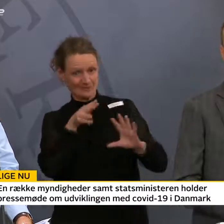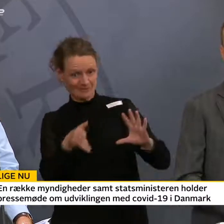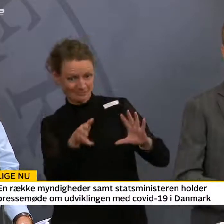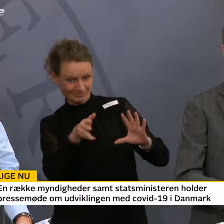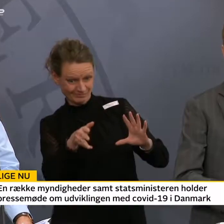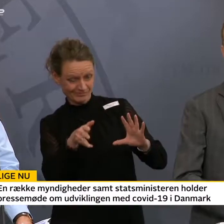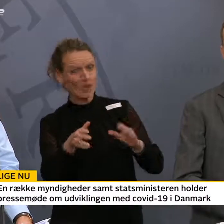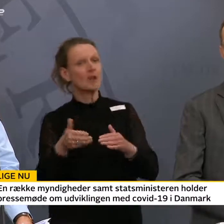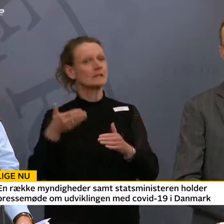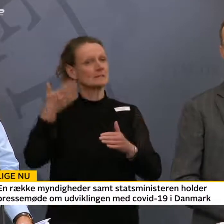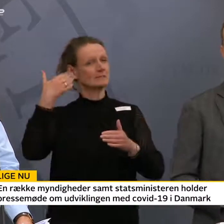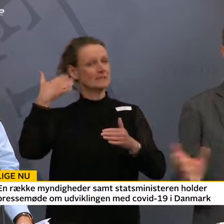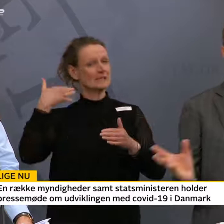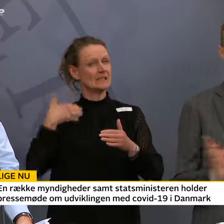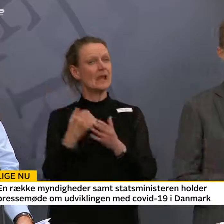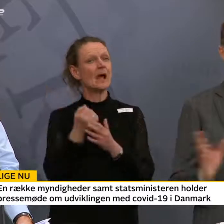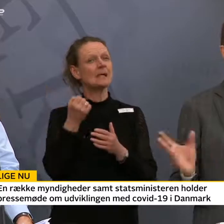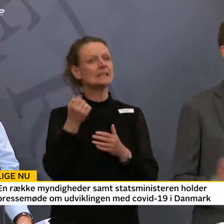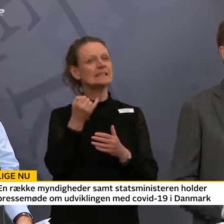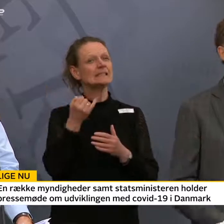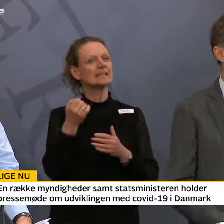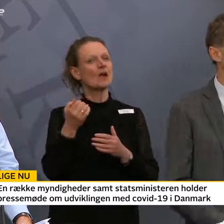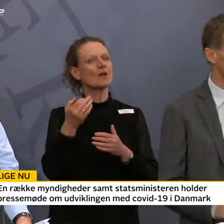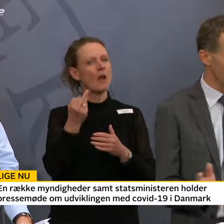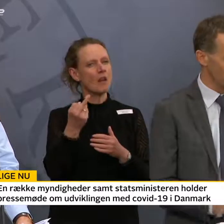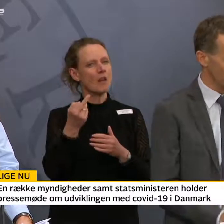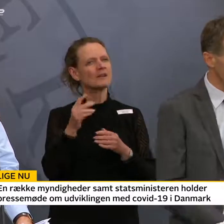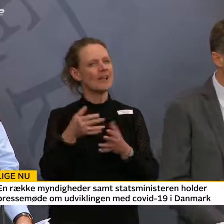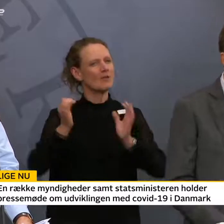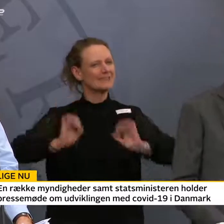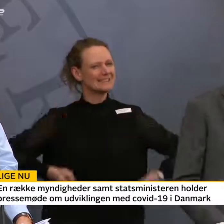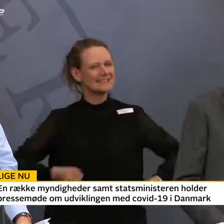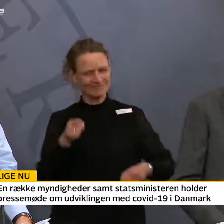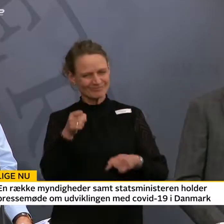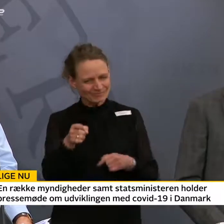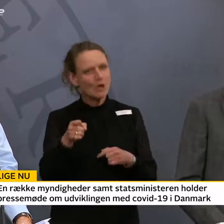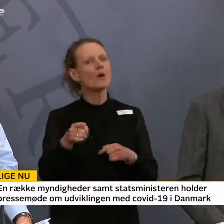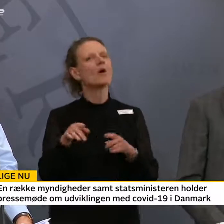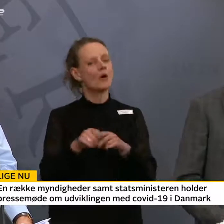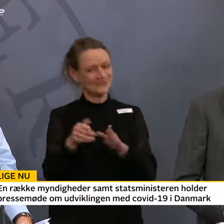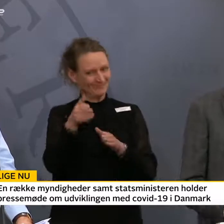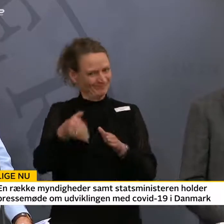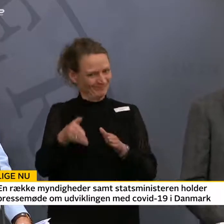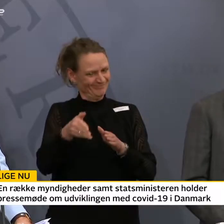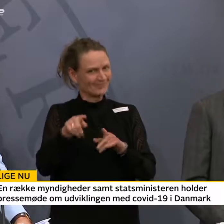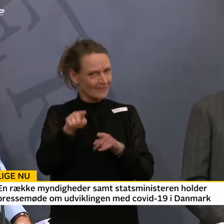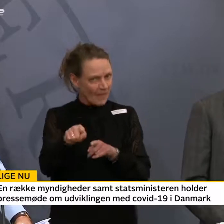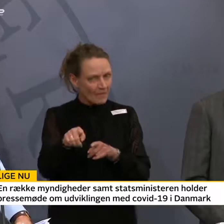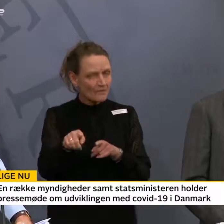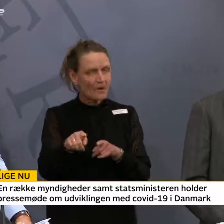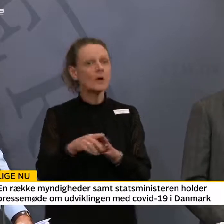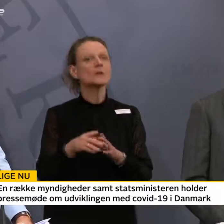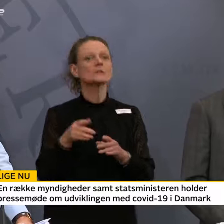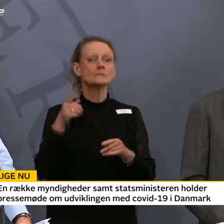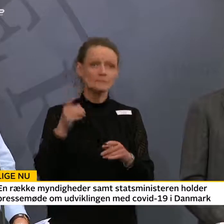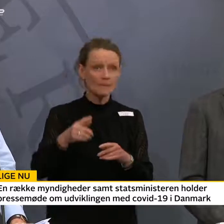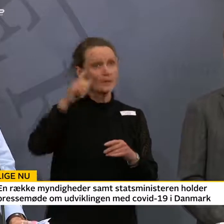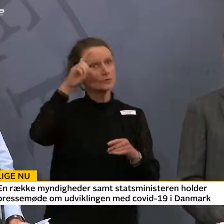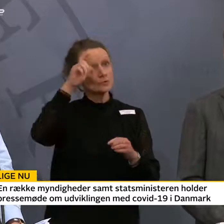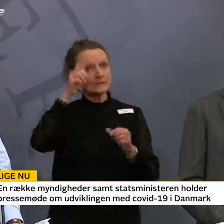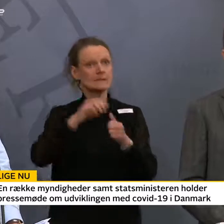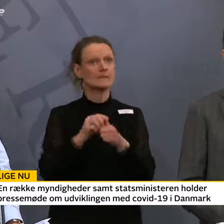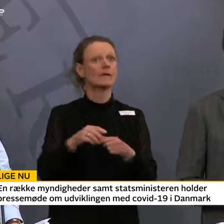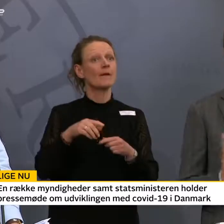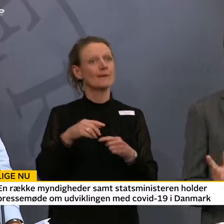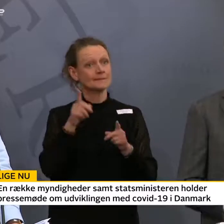i særlig kategori, og man kan stå på ski ind over grænsen, så nu ser vi også smitte derfra. Og så tager vi Tyrkiet, Thailand og Ægypten